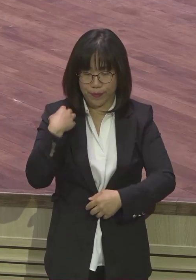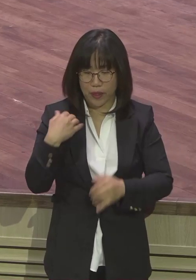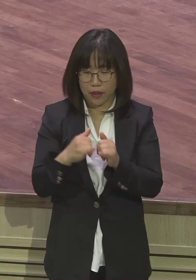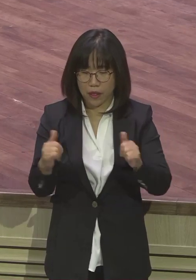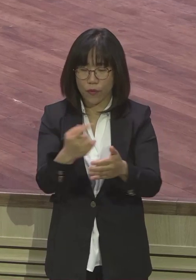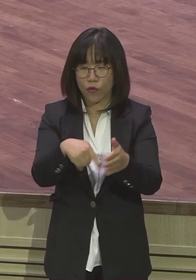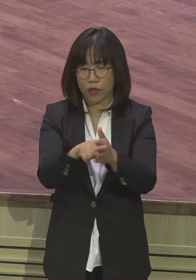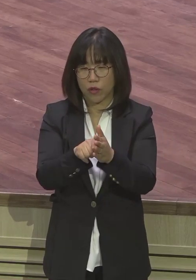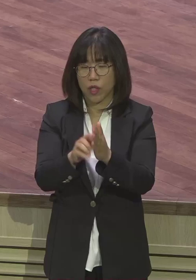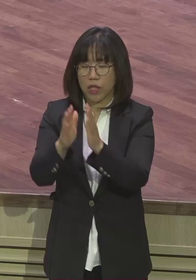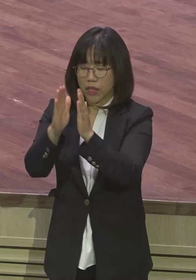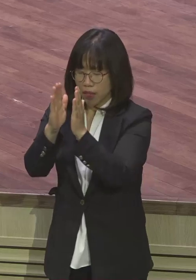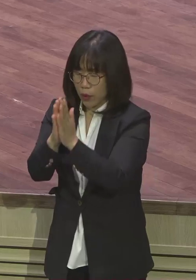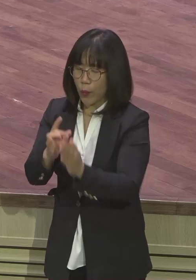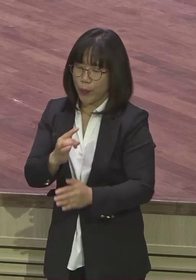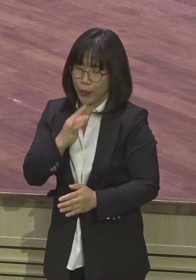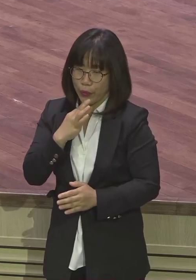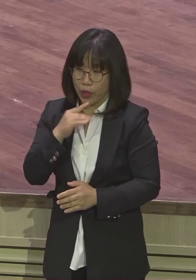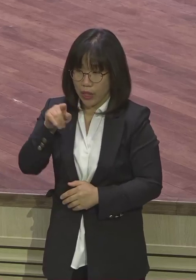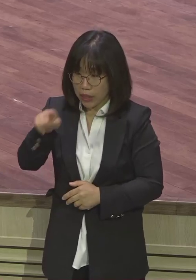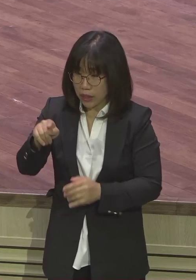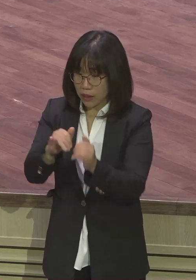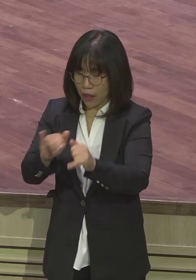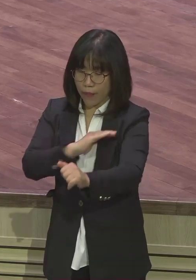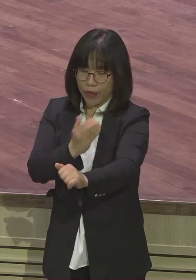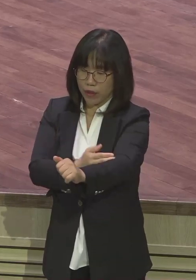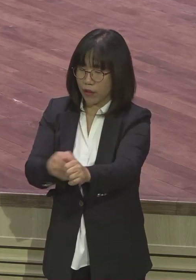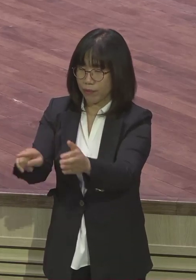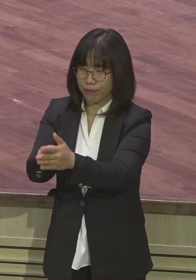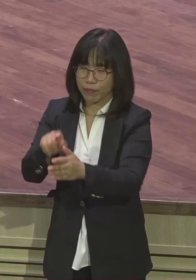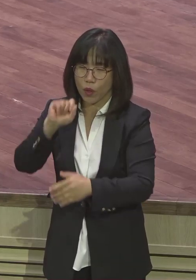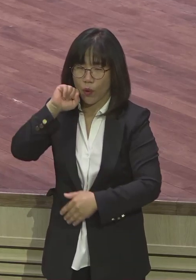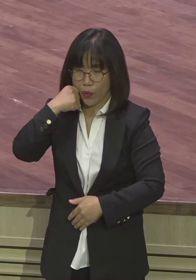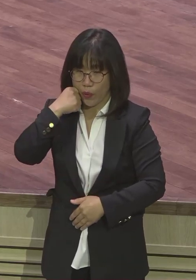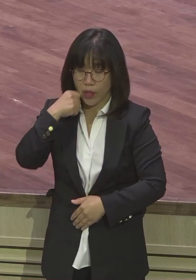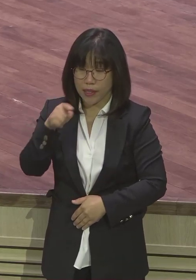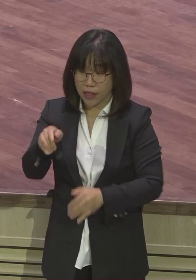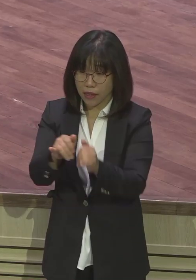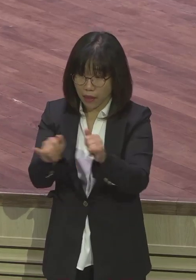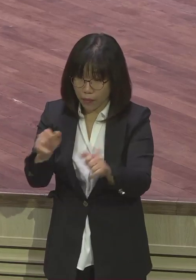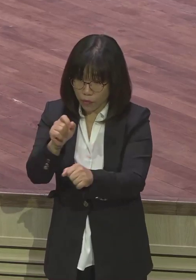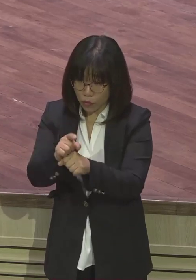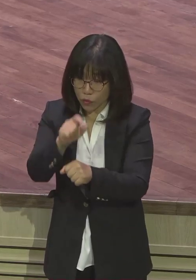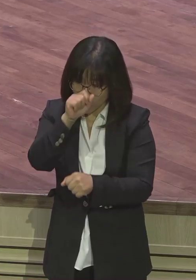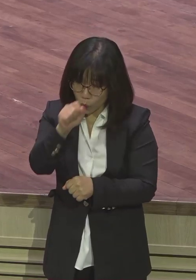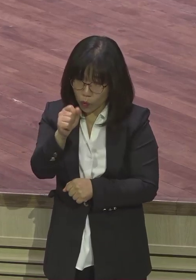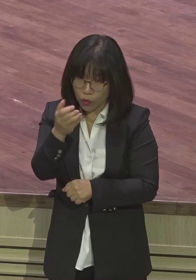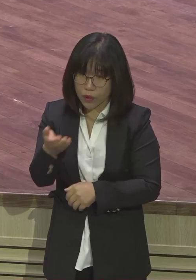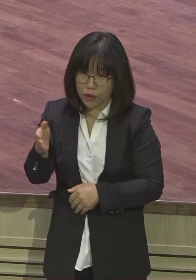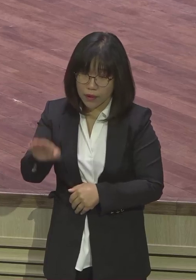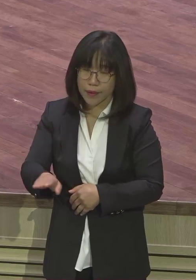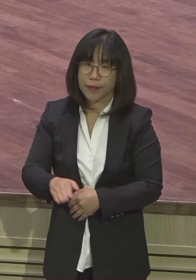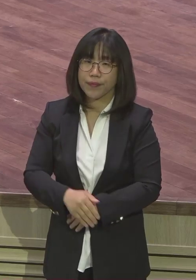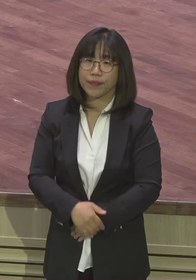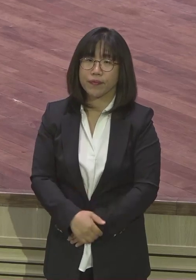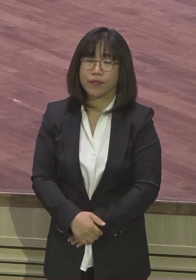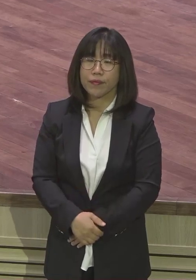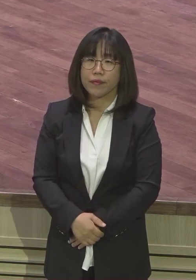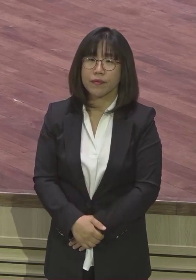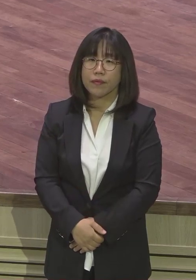아무리 봐도 이거 뭐 사람이 나쁘지 않아 다 좋아요. 사람들은 참 착하고 진실하고 참 착하고 좋아요. 다른 거